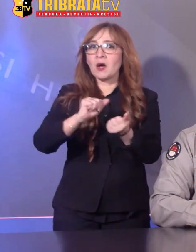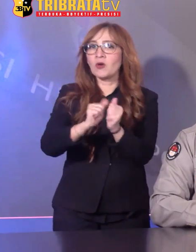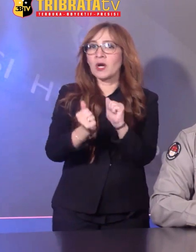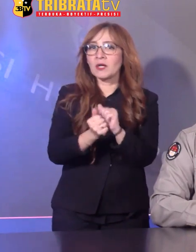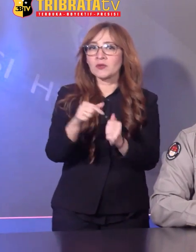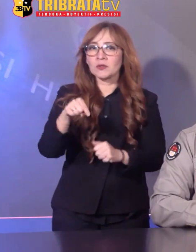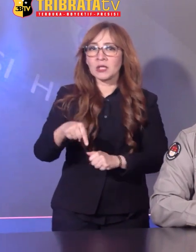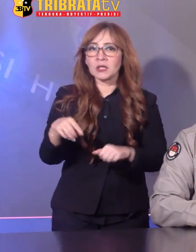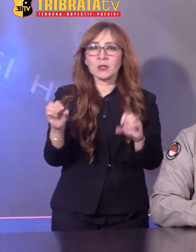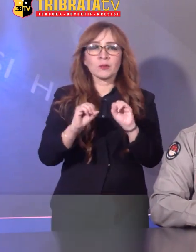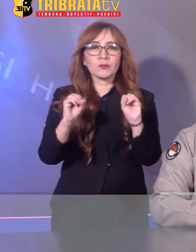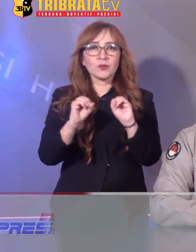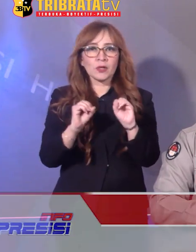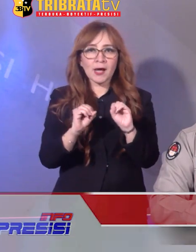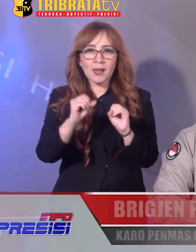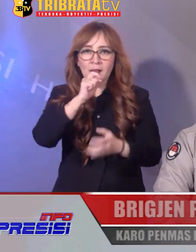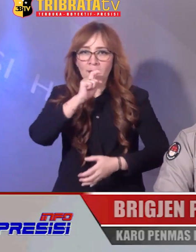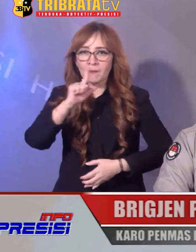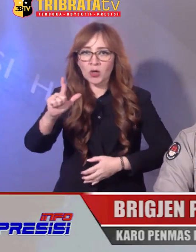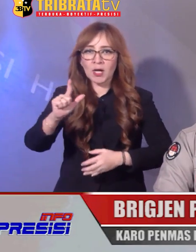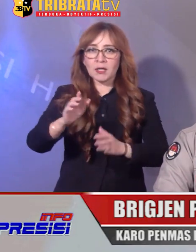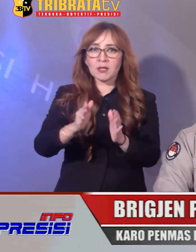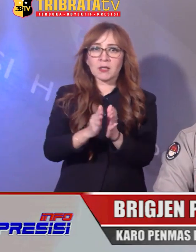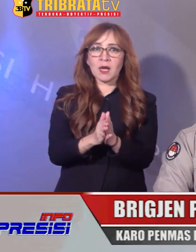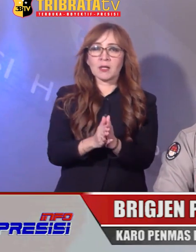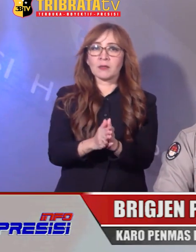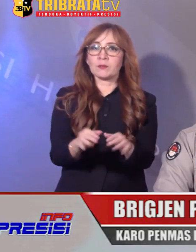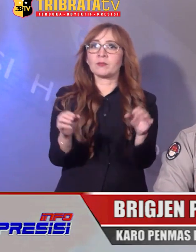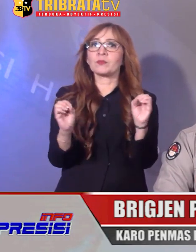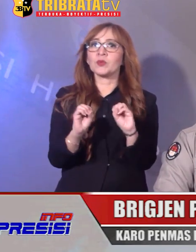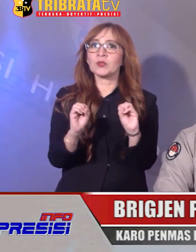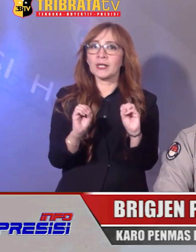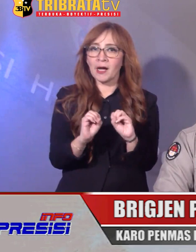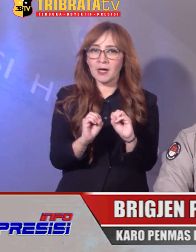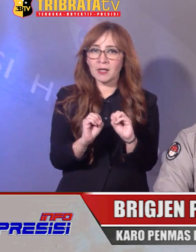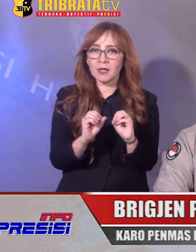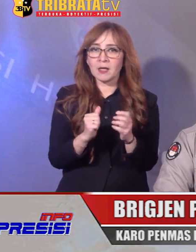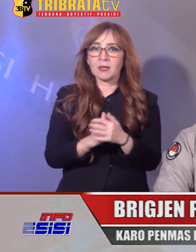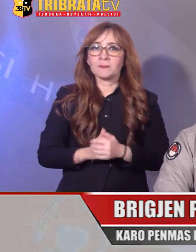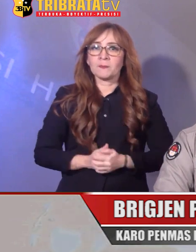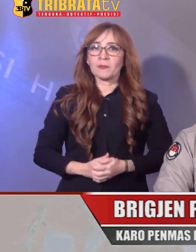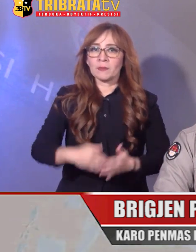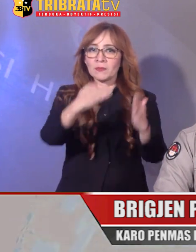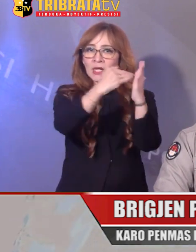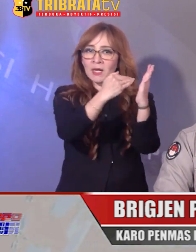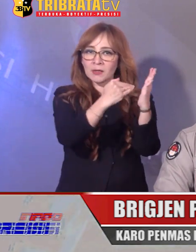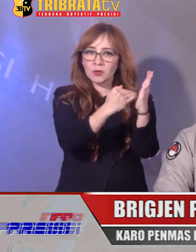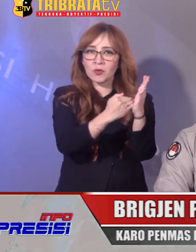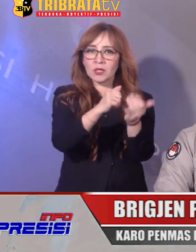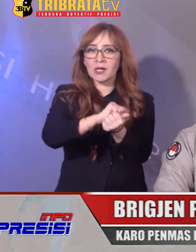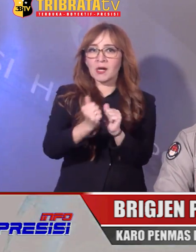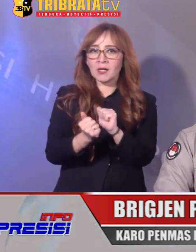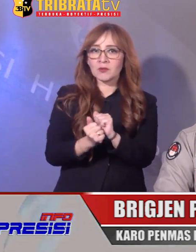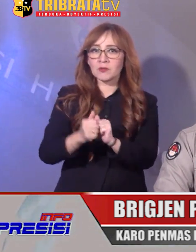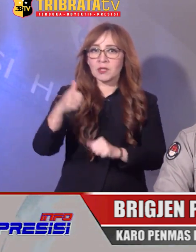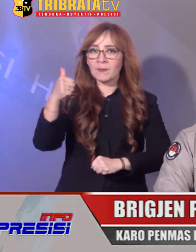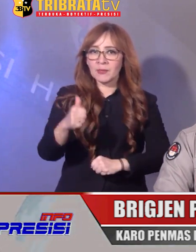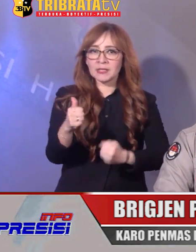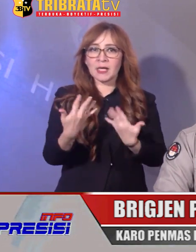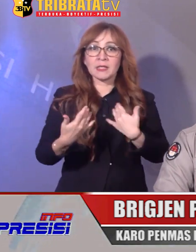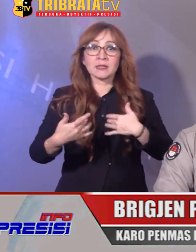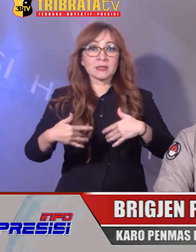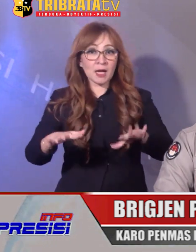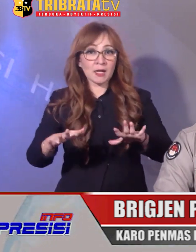bukan delik aduan Dan juga Kasus ini bukan merupakan kategori Kasus yang dapat